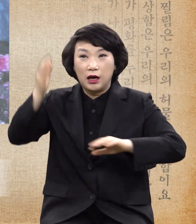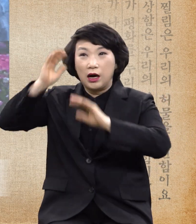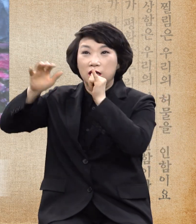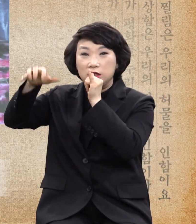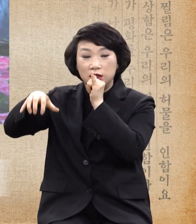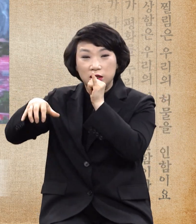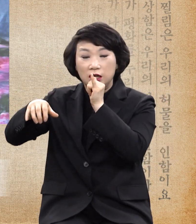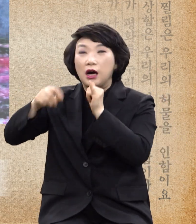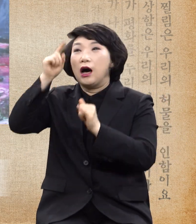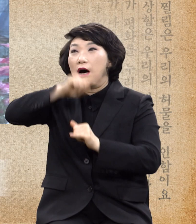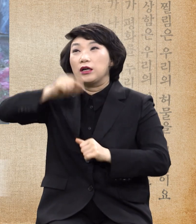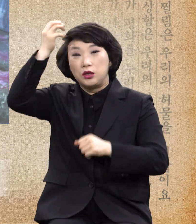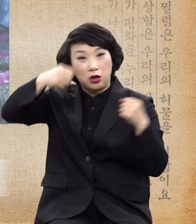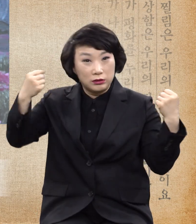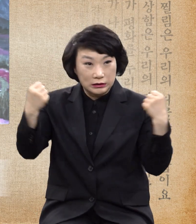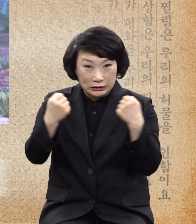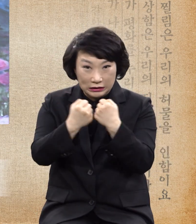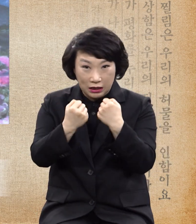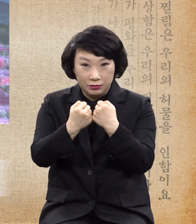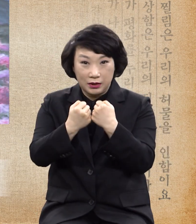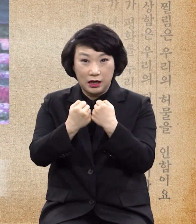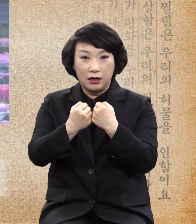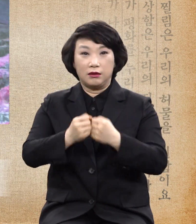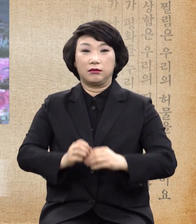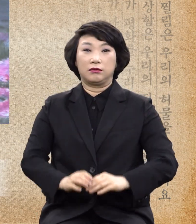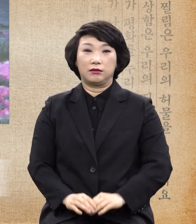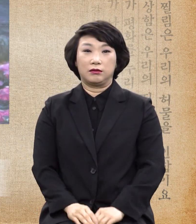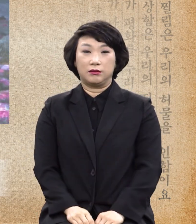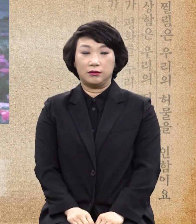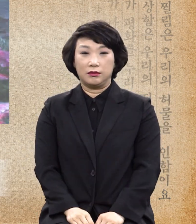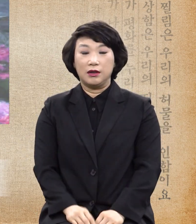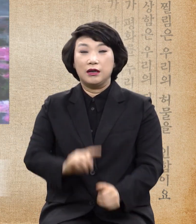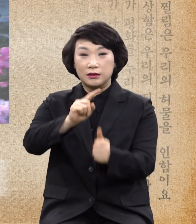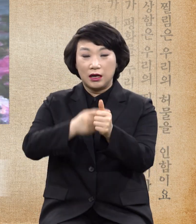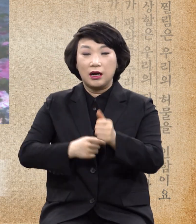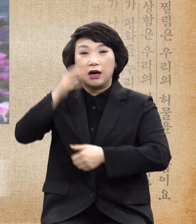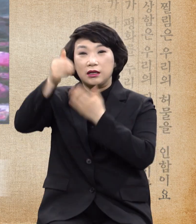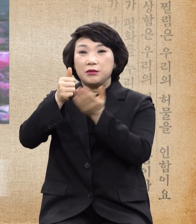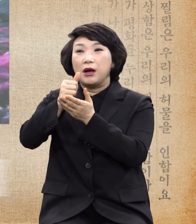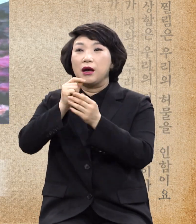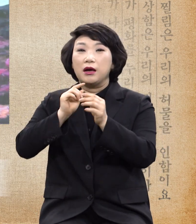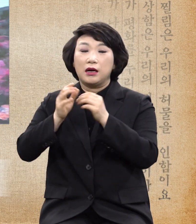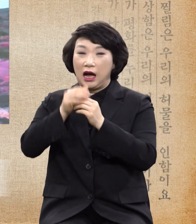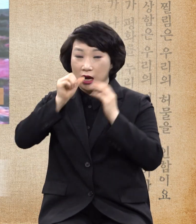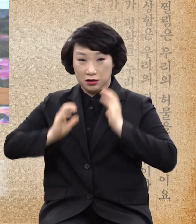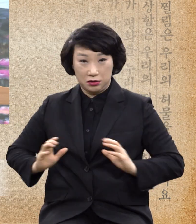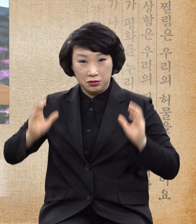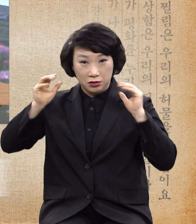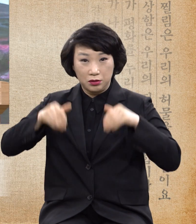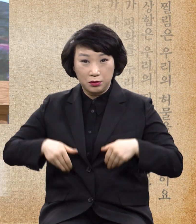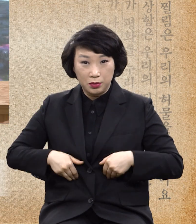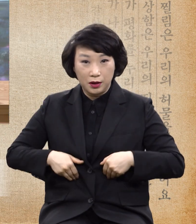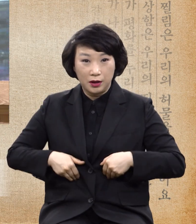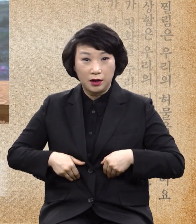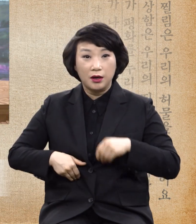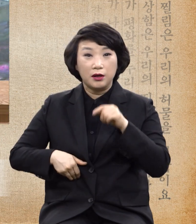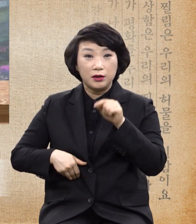있는 악의 영들과의 대함이니라 그러므로 전신갑주를 취하라 이는